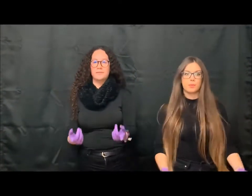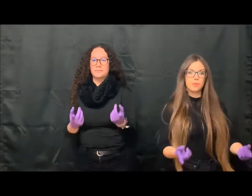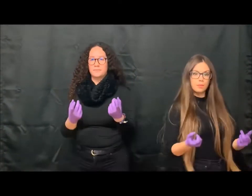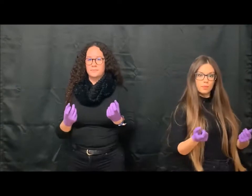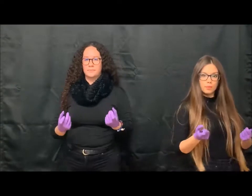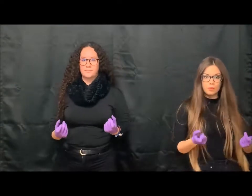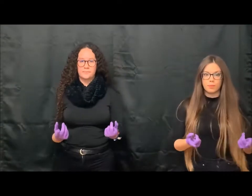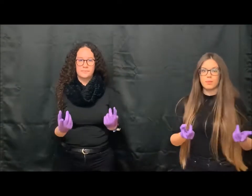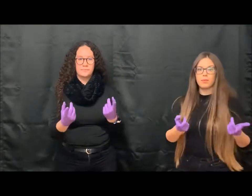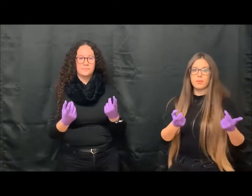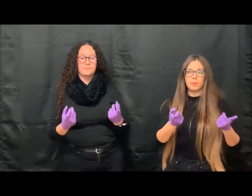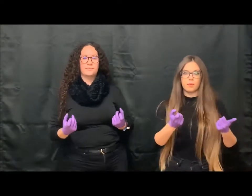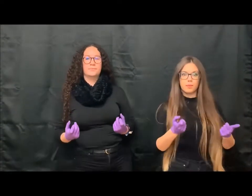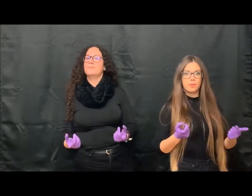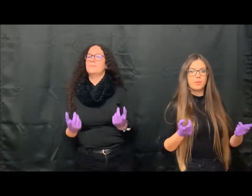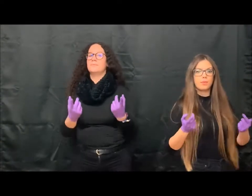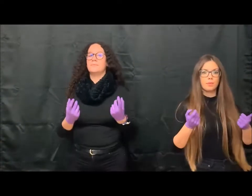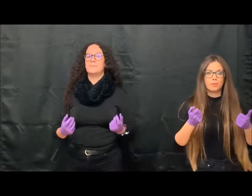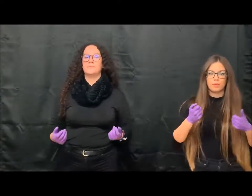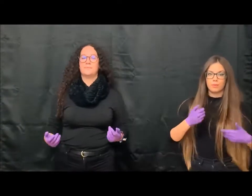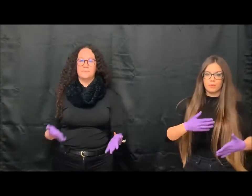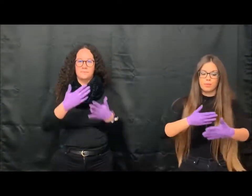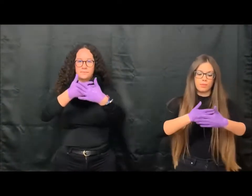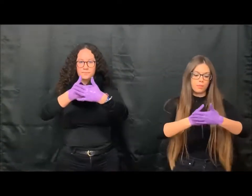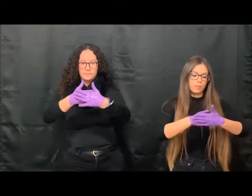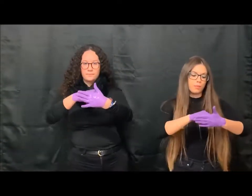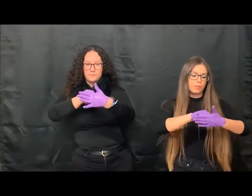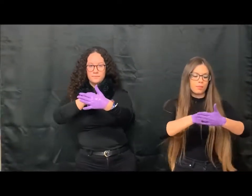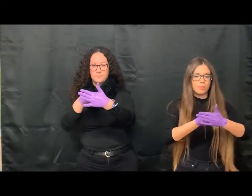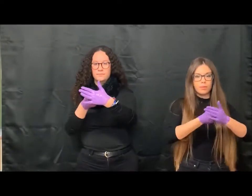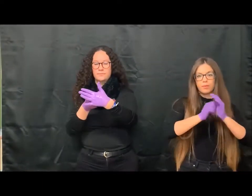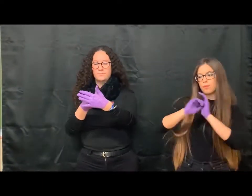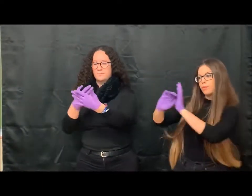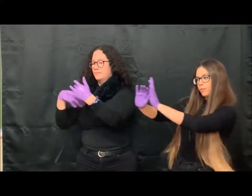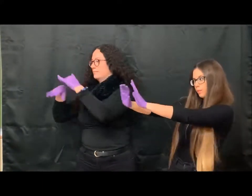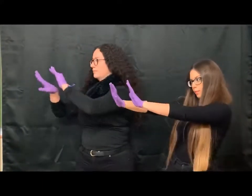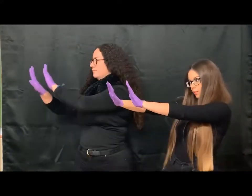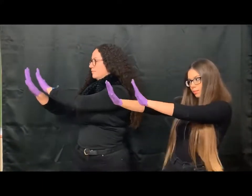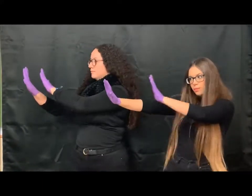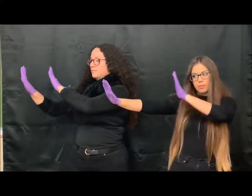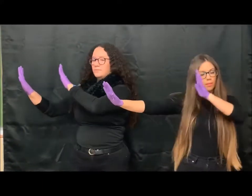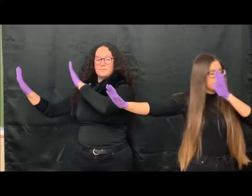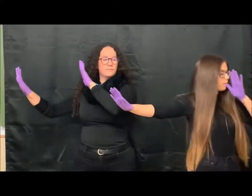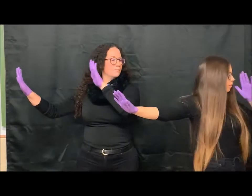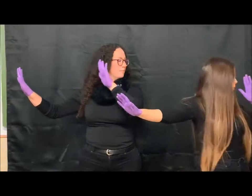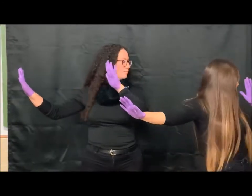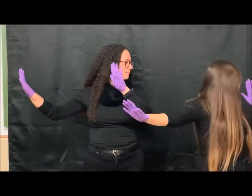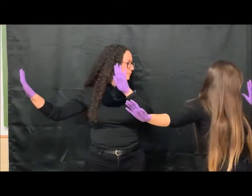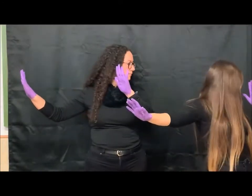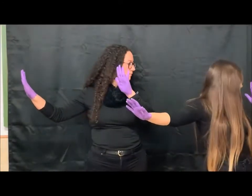Tengo la necesidad de girar la llave y no mirar atrás